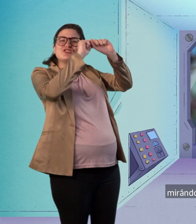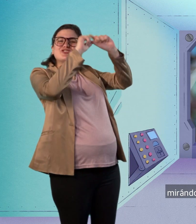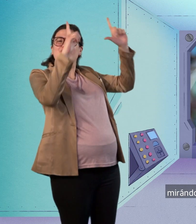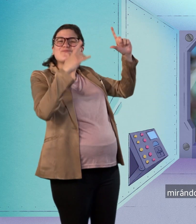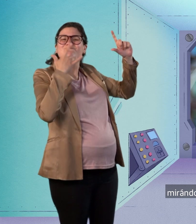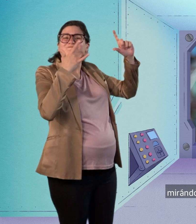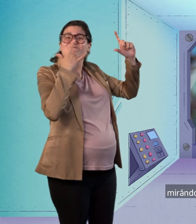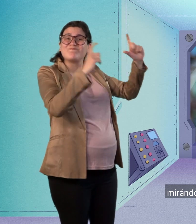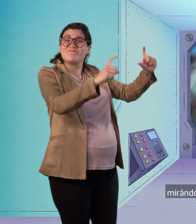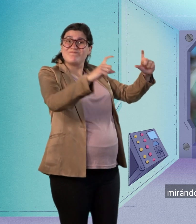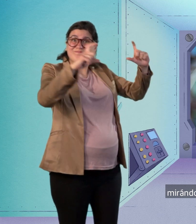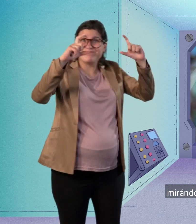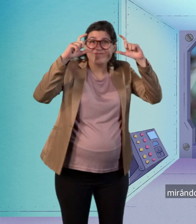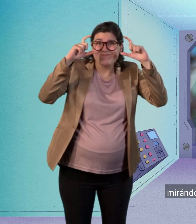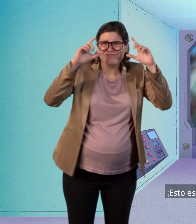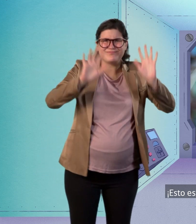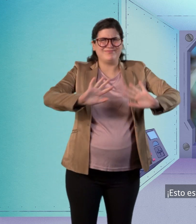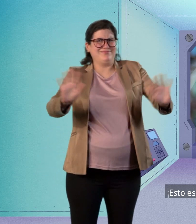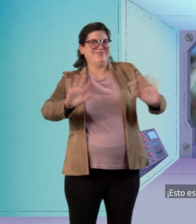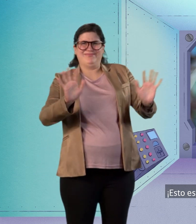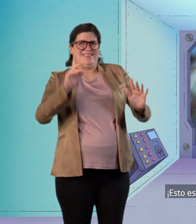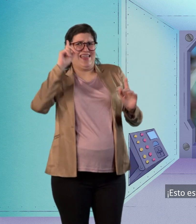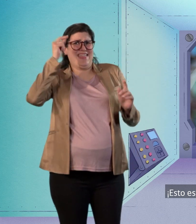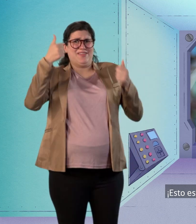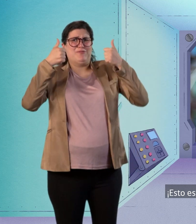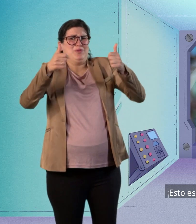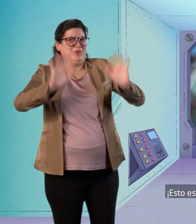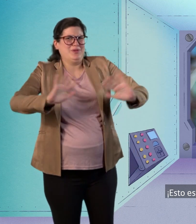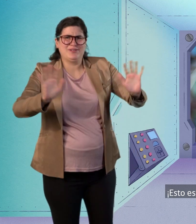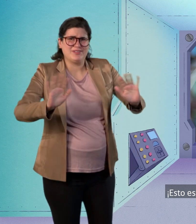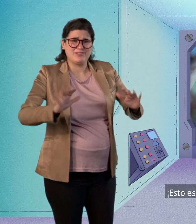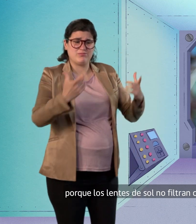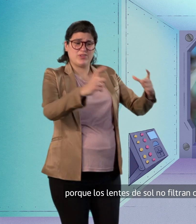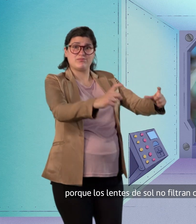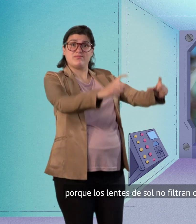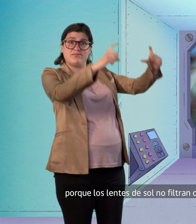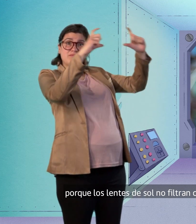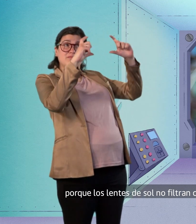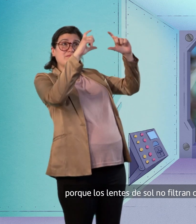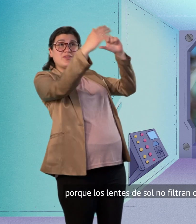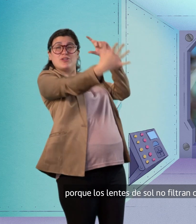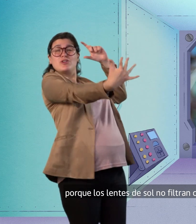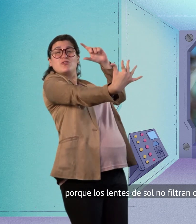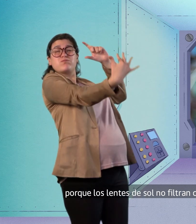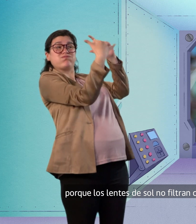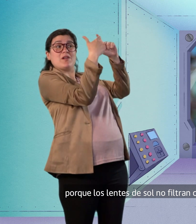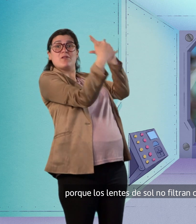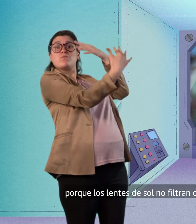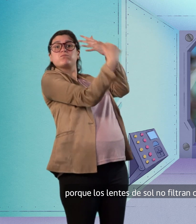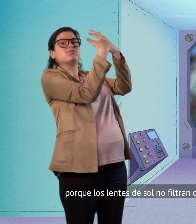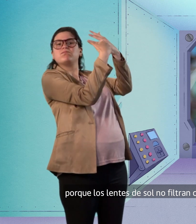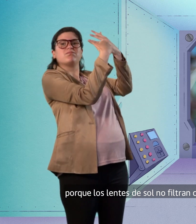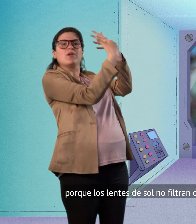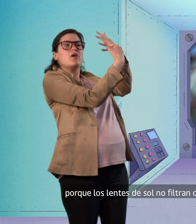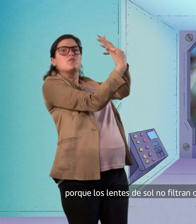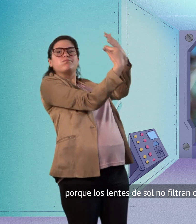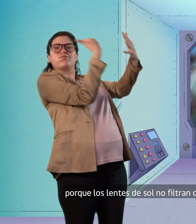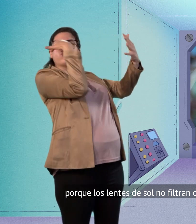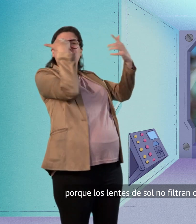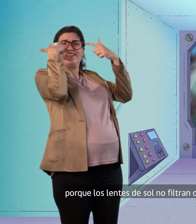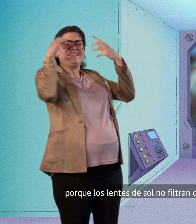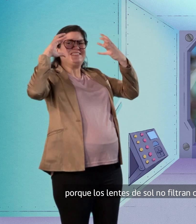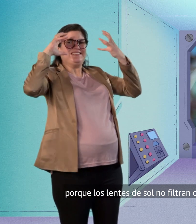Mirándolo con lentes de sol. Esto es una muy mala idea, porque los lentes de sol no filtran